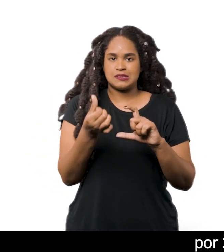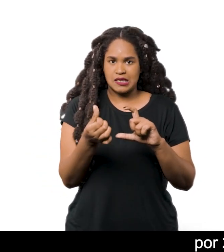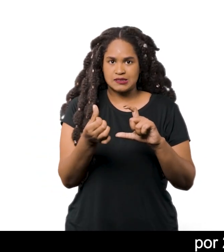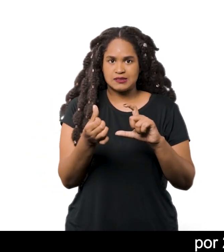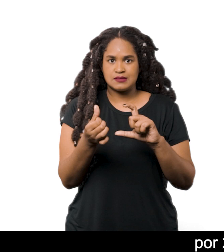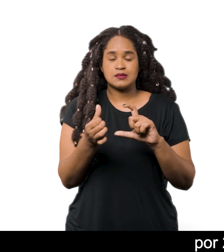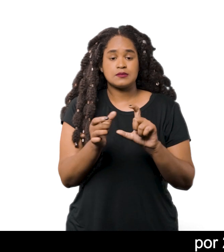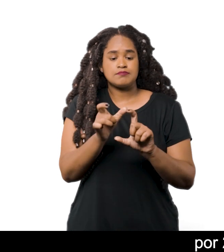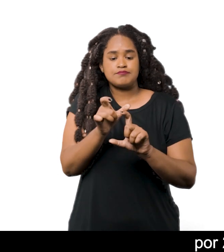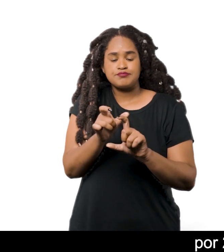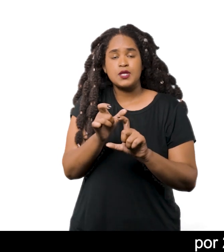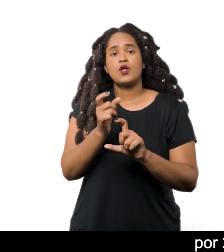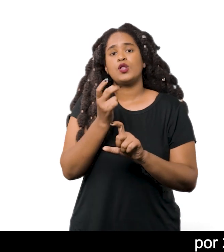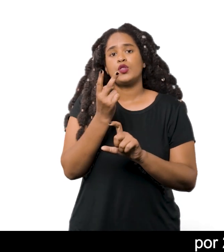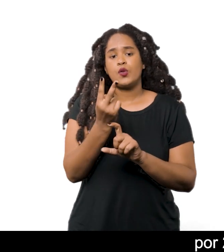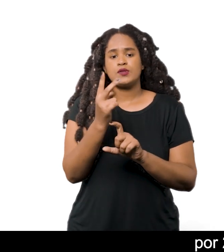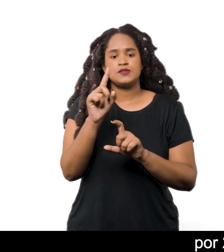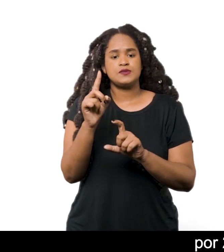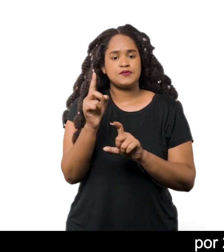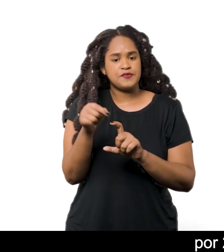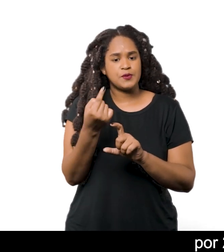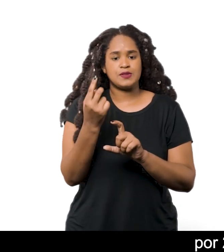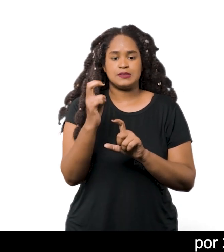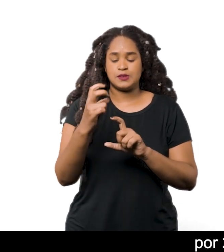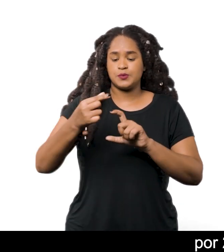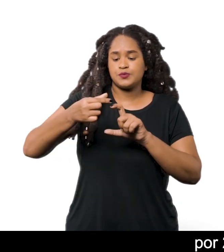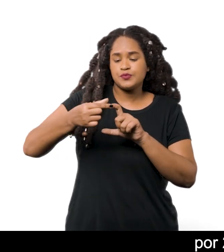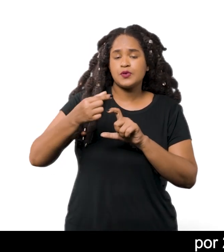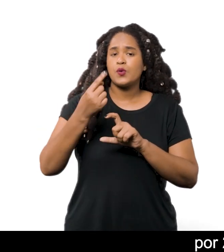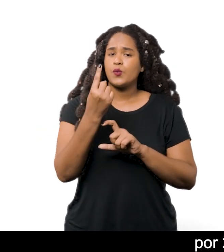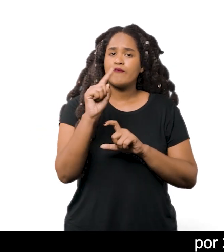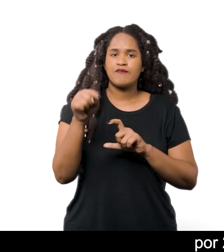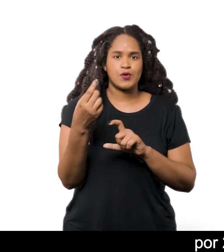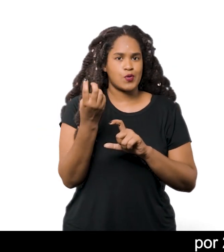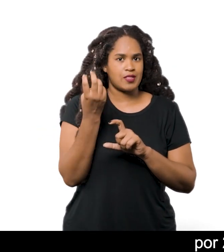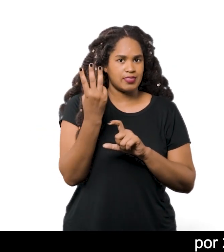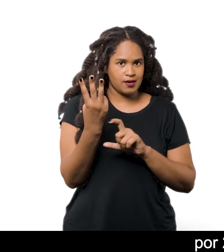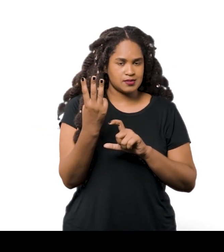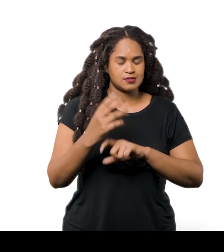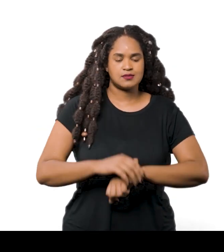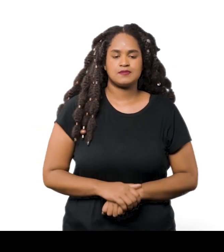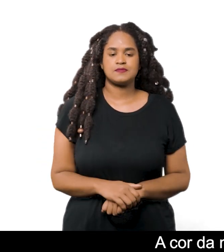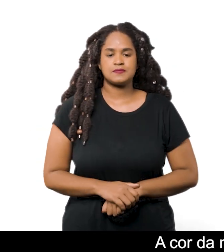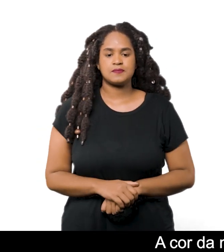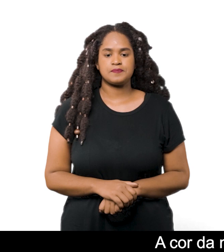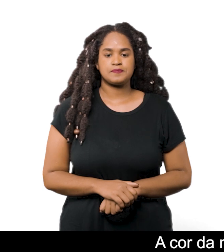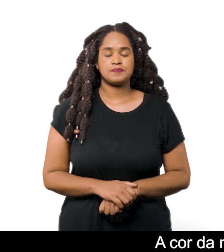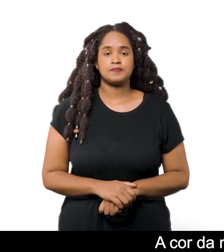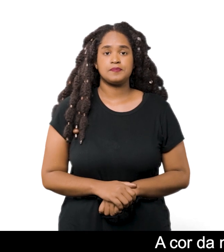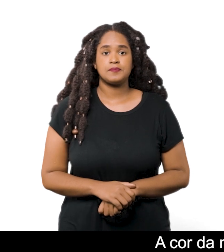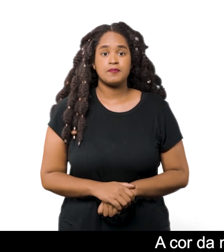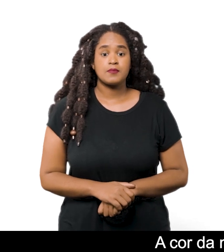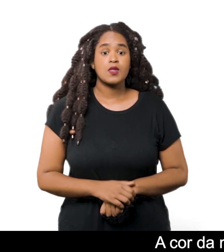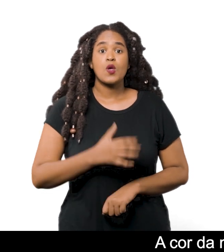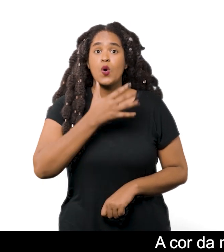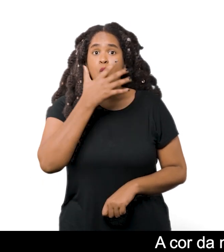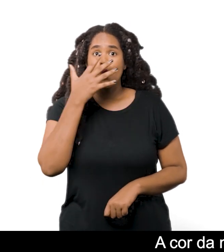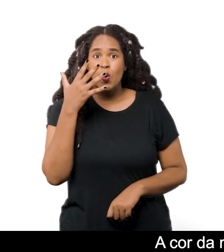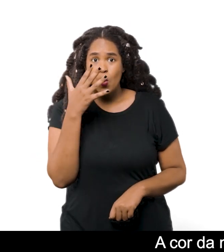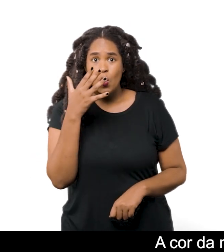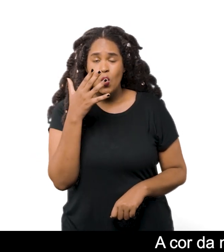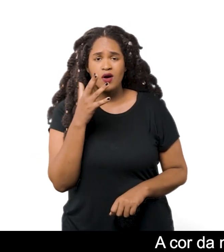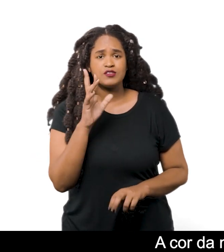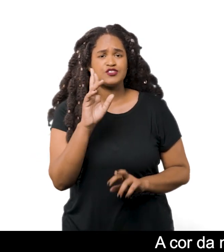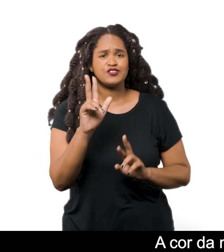por 2,5 de largura por 1,3 de profundidade A cor da madeira dos pentes tem